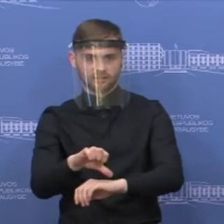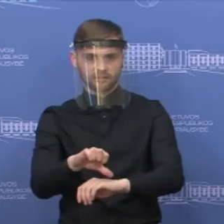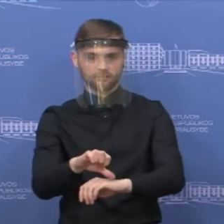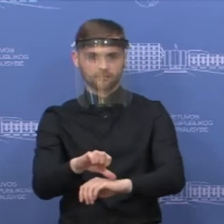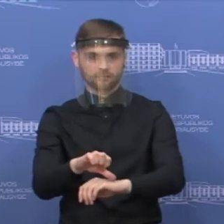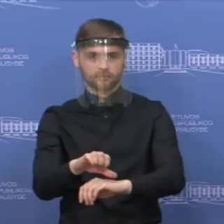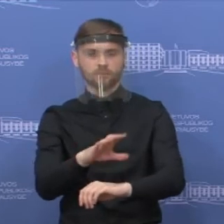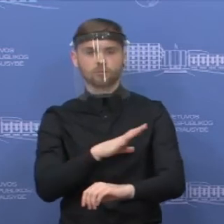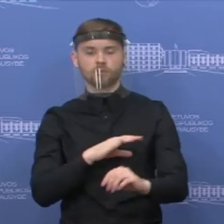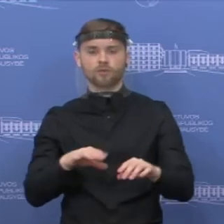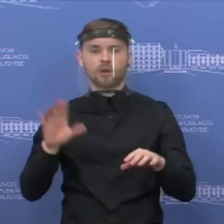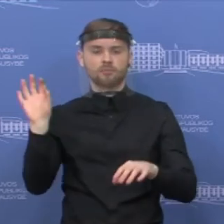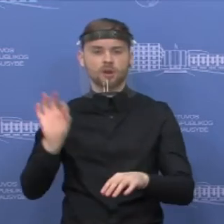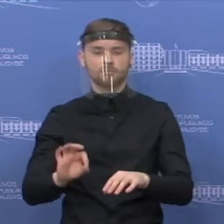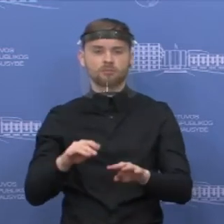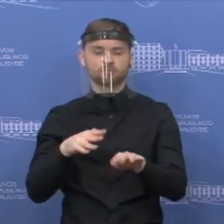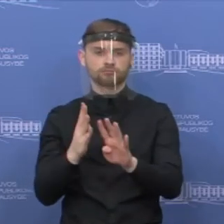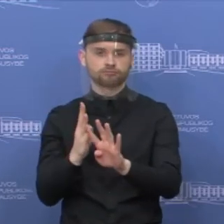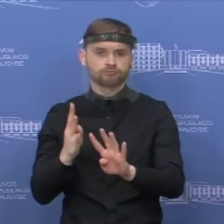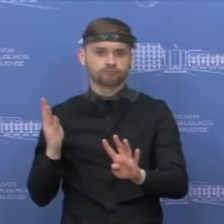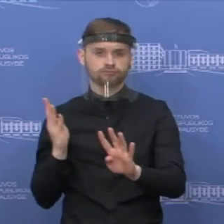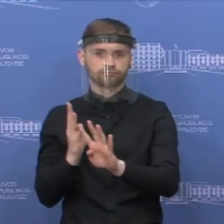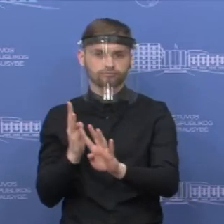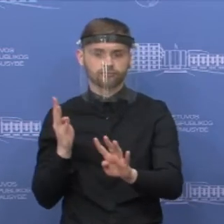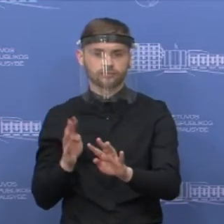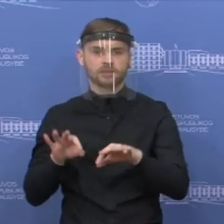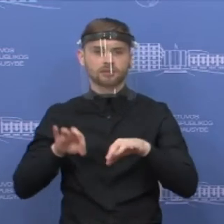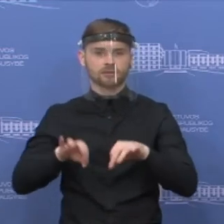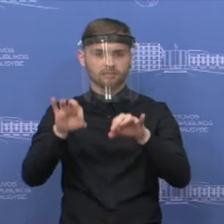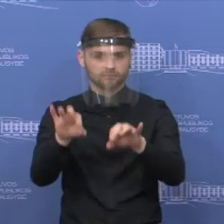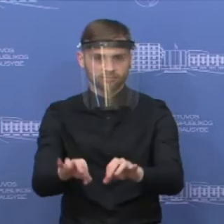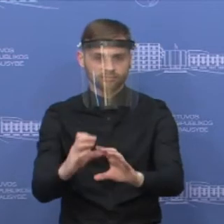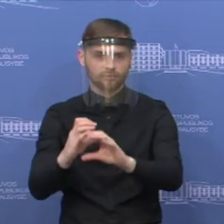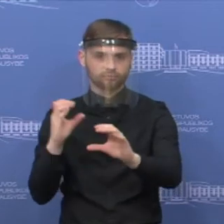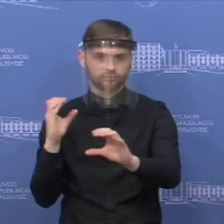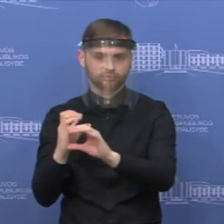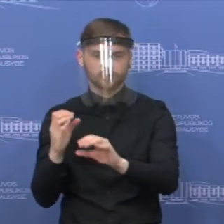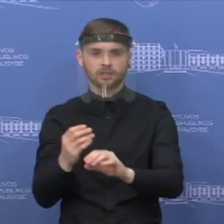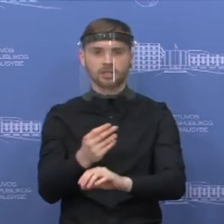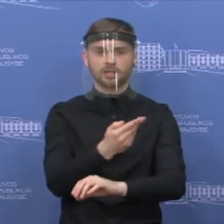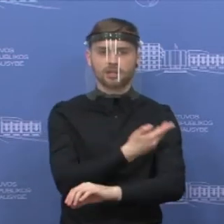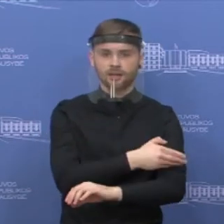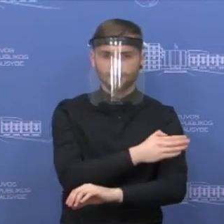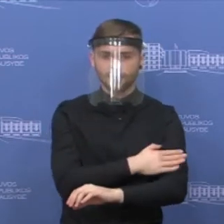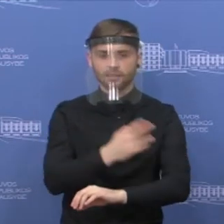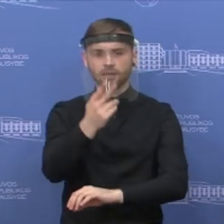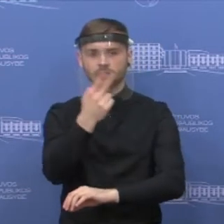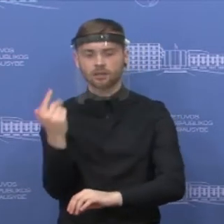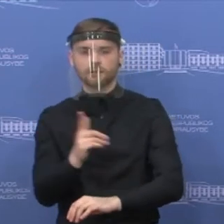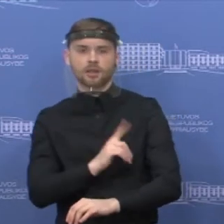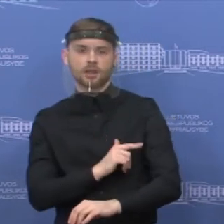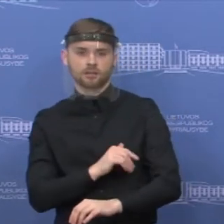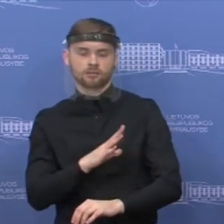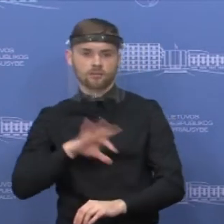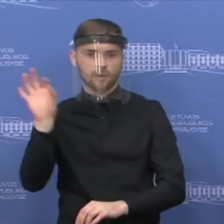krovinio automobilio eilės prie Lietuvos ir Lenkijos, ir prie Lietuvos ir Latvijos sienos. Noriu pasakyti, kad